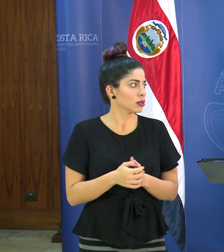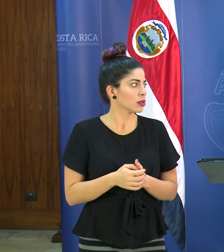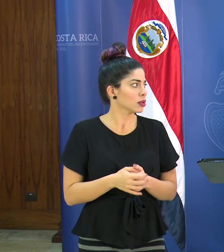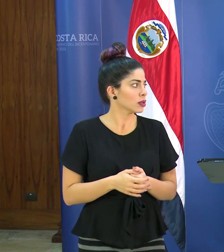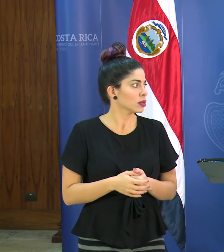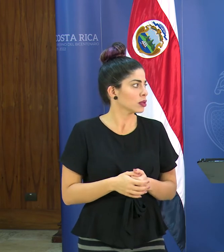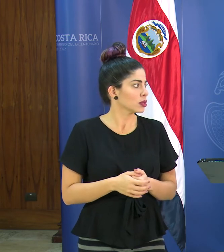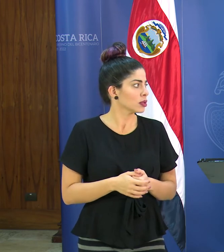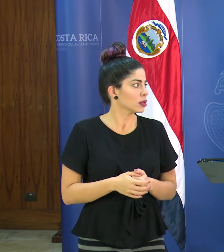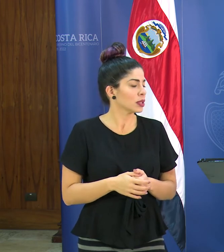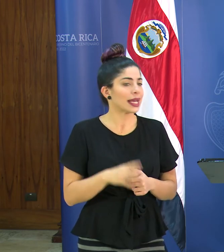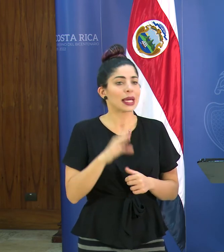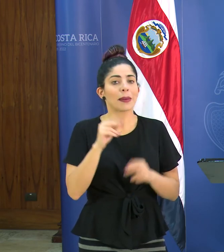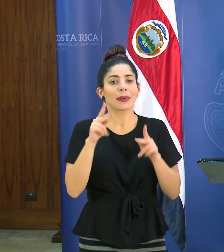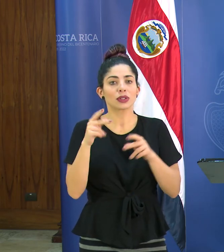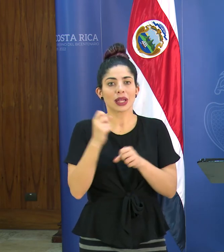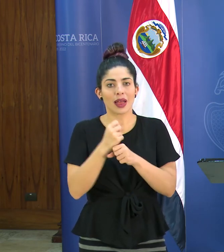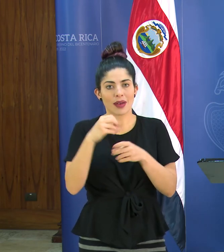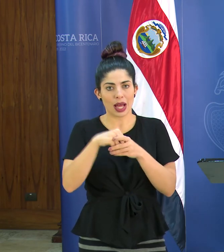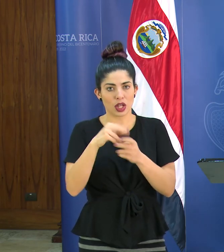y personal del hospital